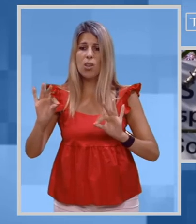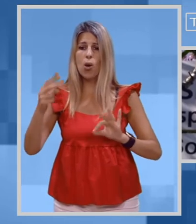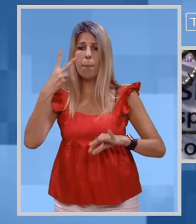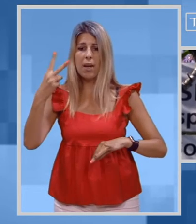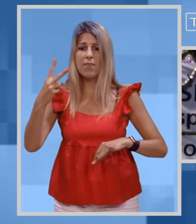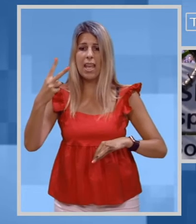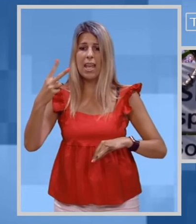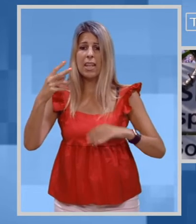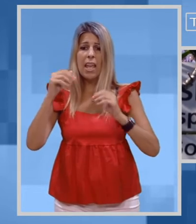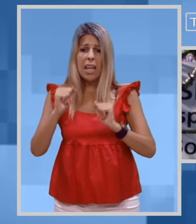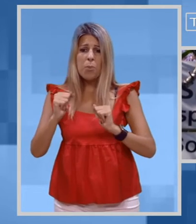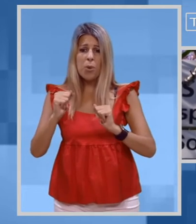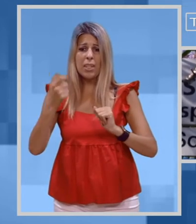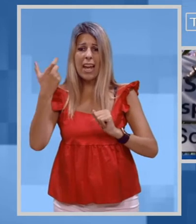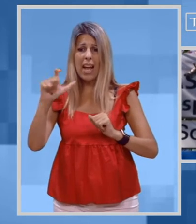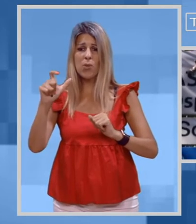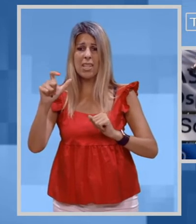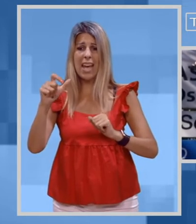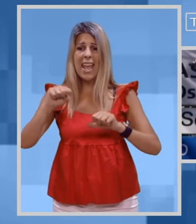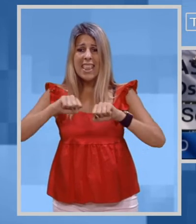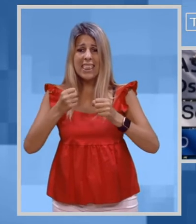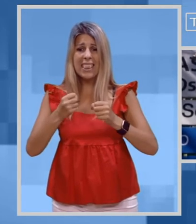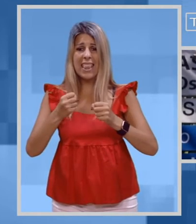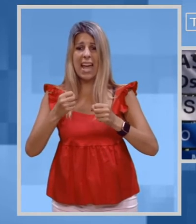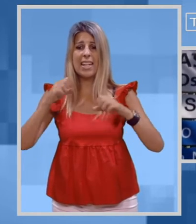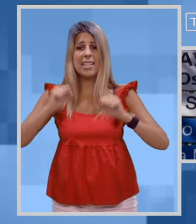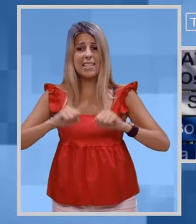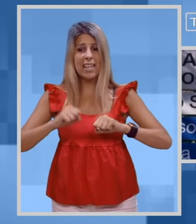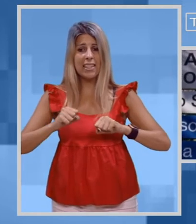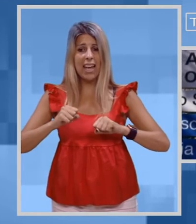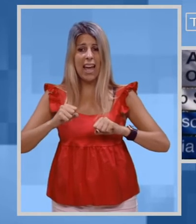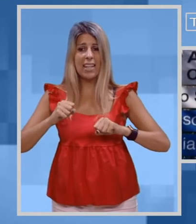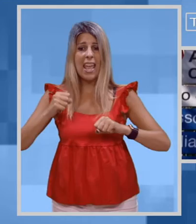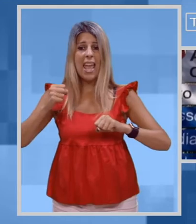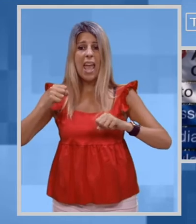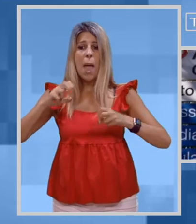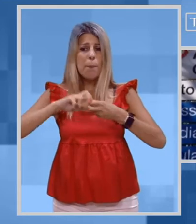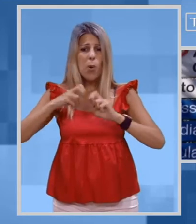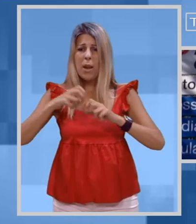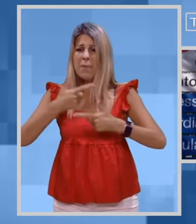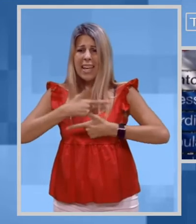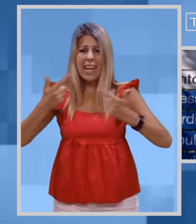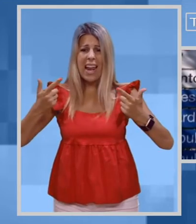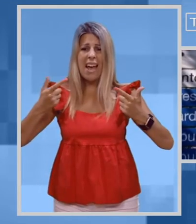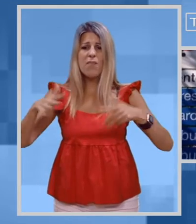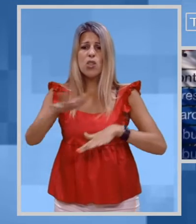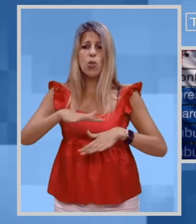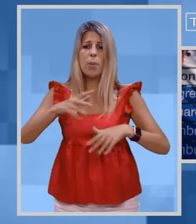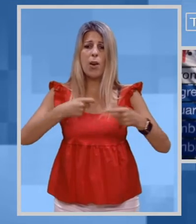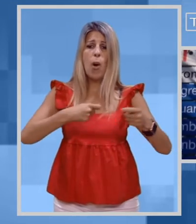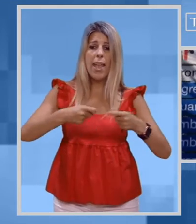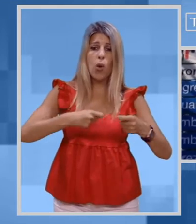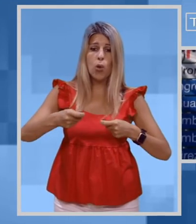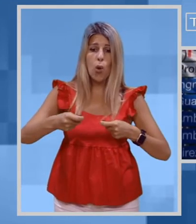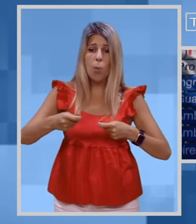previdente, che potrà causare ingenti danni di natura sanitaria. È una ricaduta disastrosa sul piano economico,